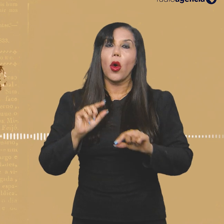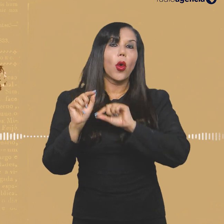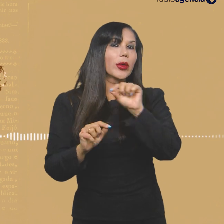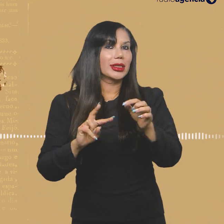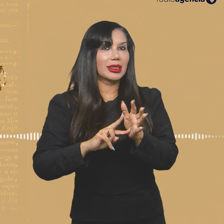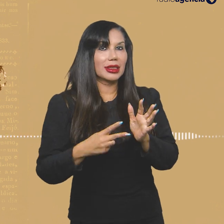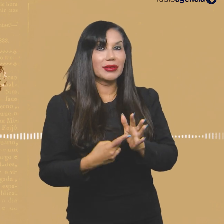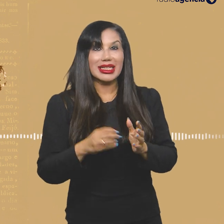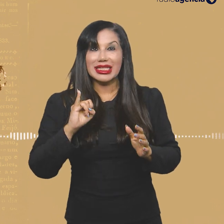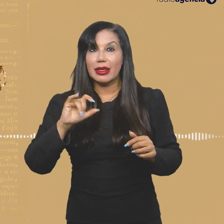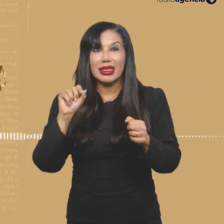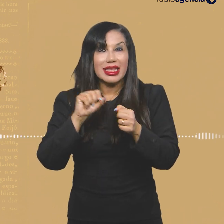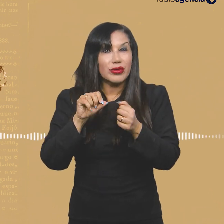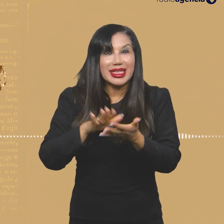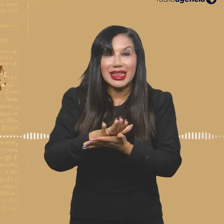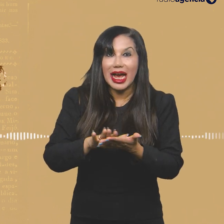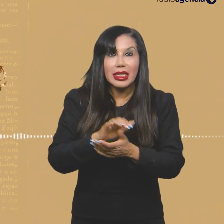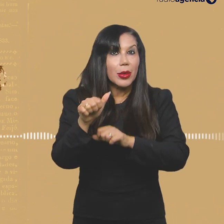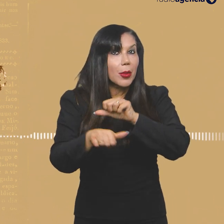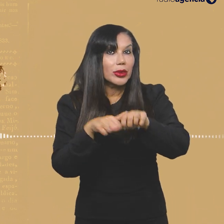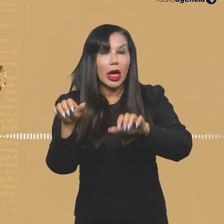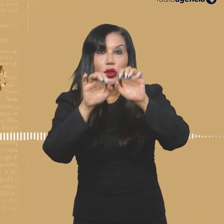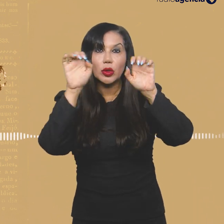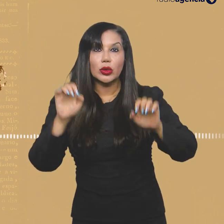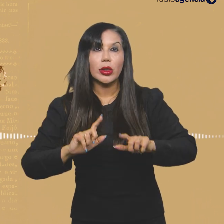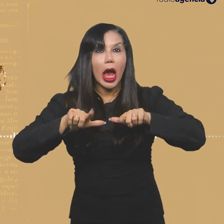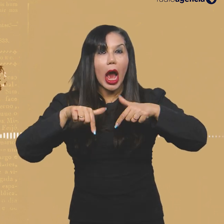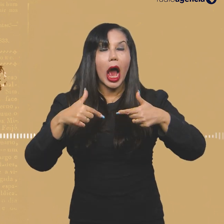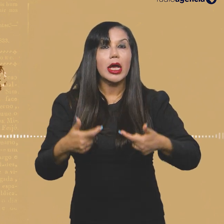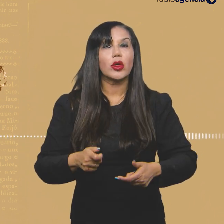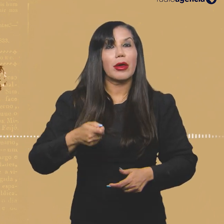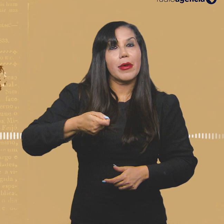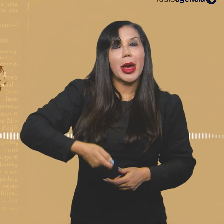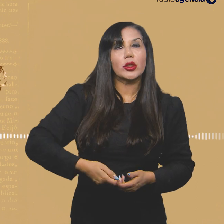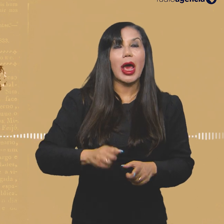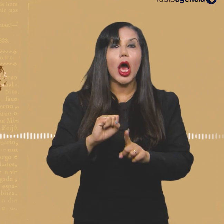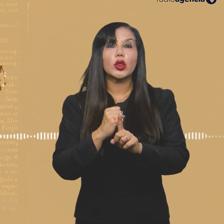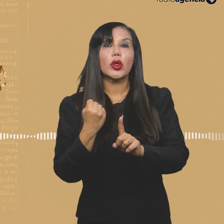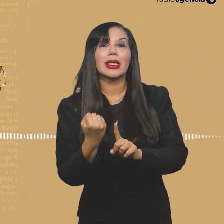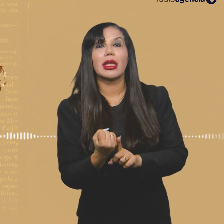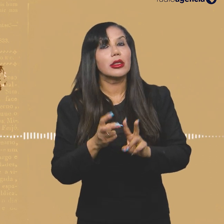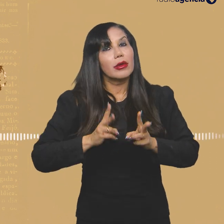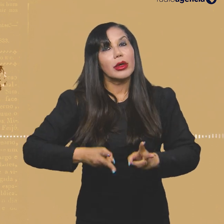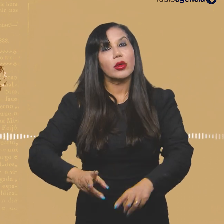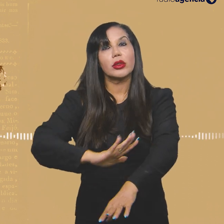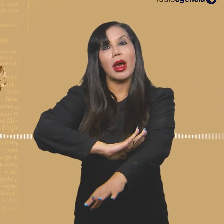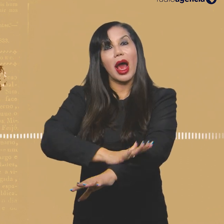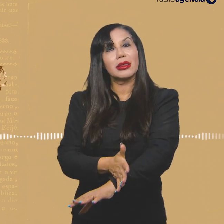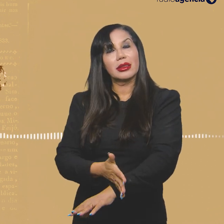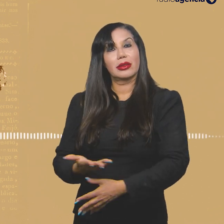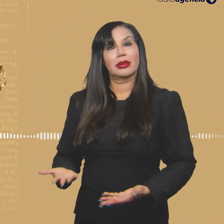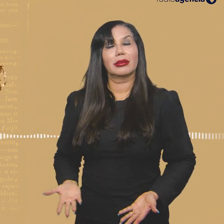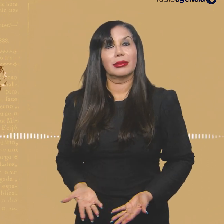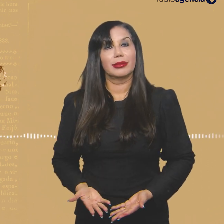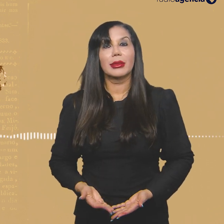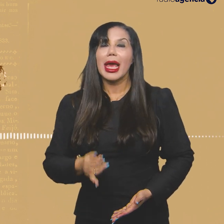Ou seja, se nada for feito para mudar essa estrutura, como as ações afirmativas, a sociedade vai continuar